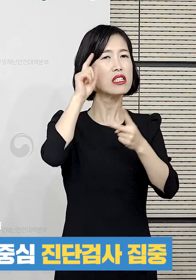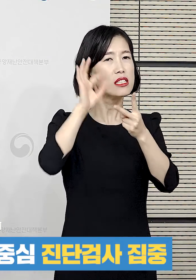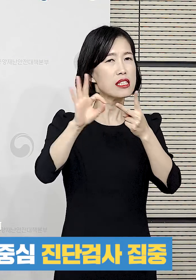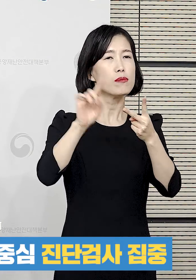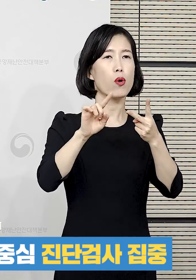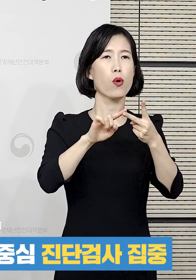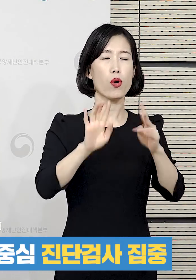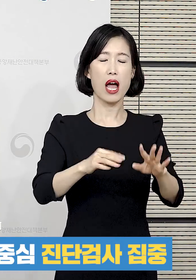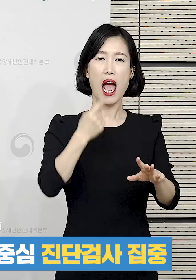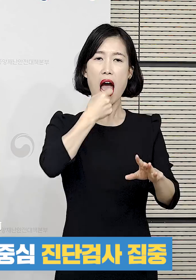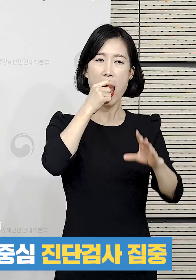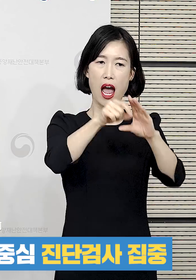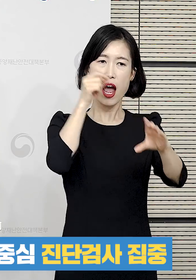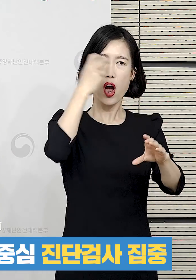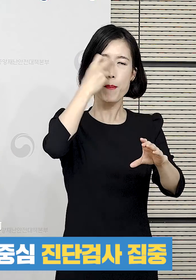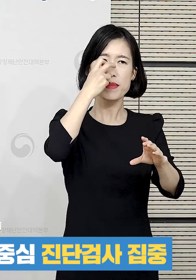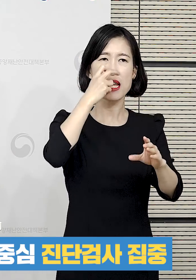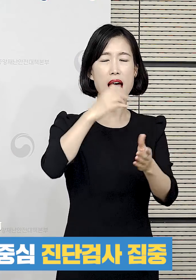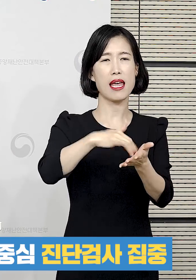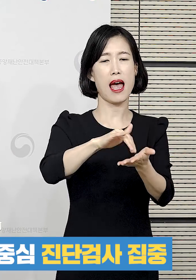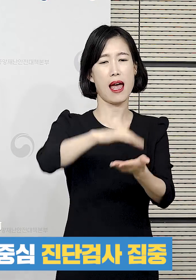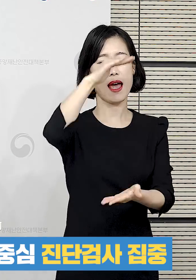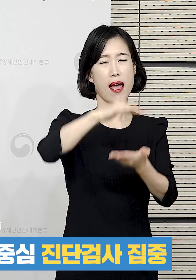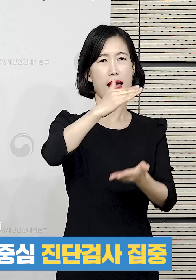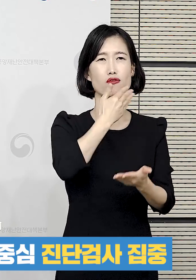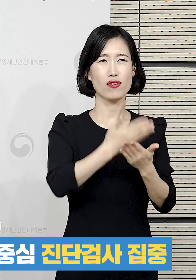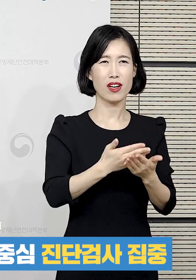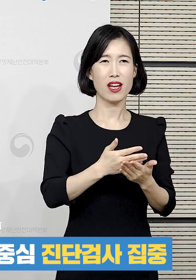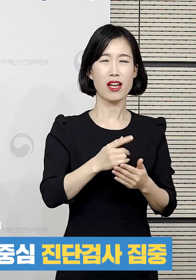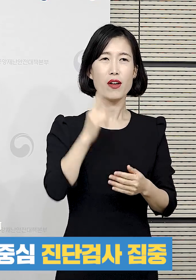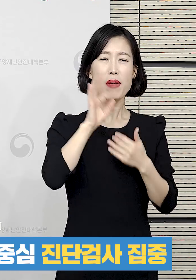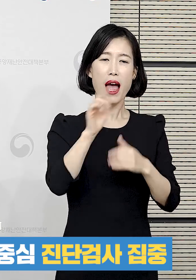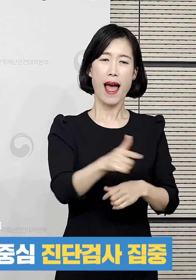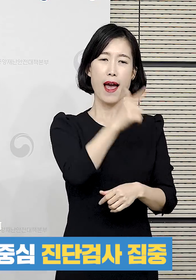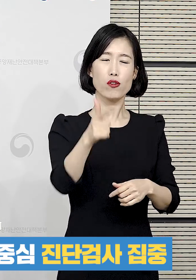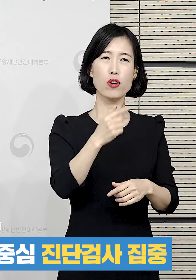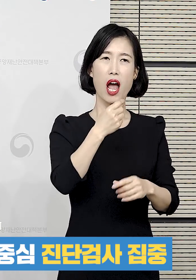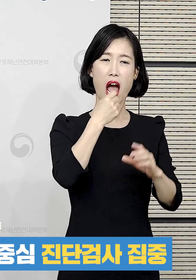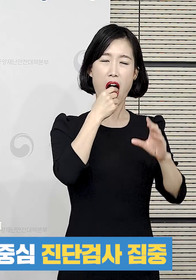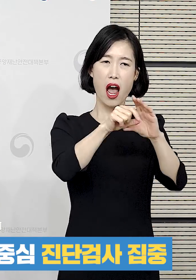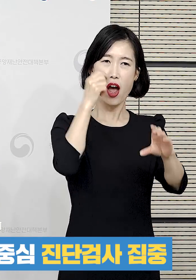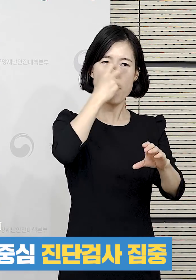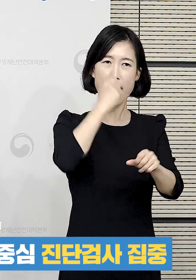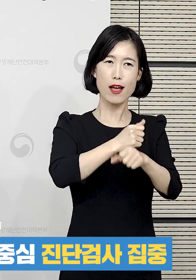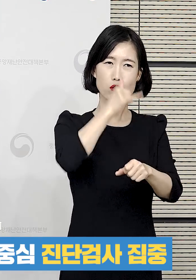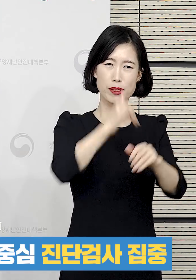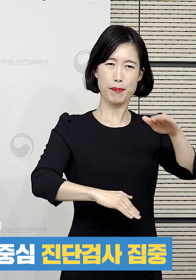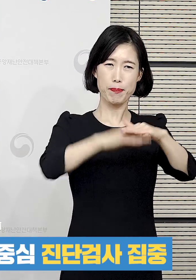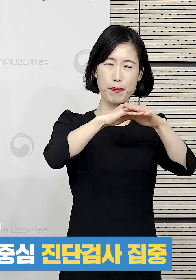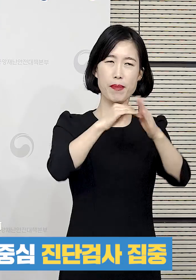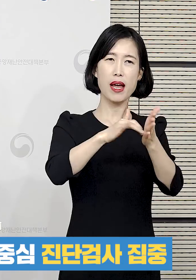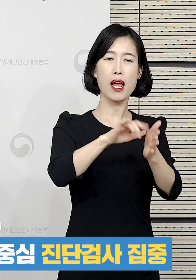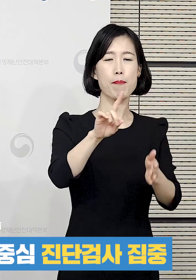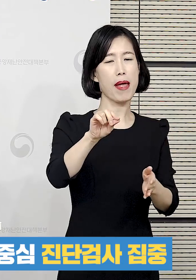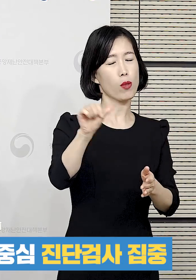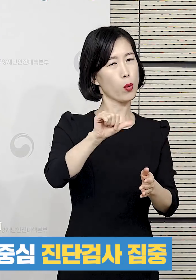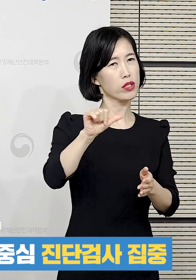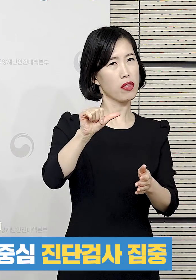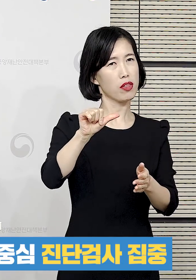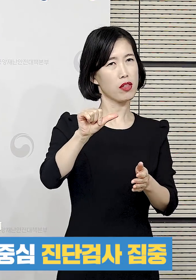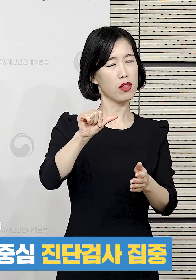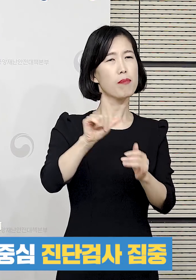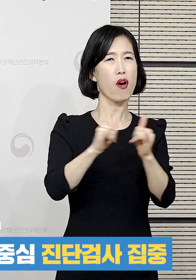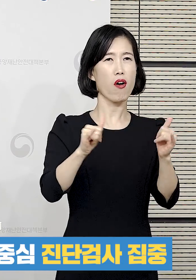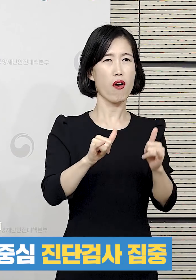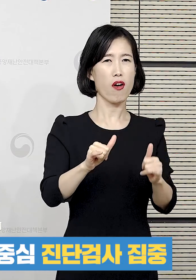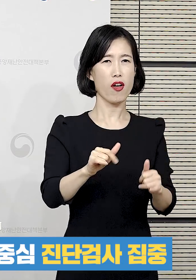부분들이 저희 진단검사 총량입니다. 계속 말씀드리고 있지만 저희가 하루에 진단검사를 할 수 있는 총량이 대략 15